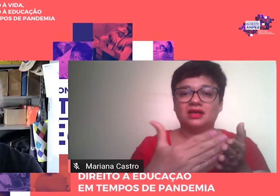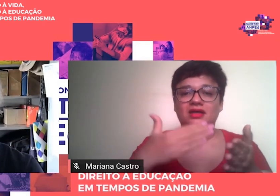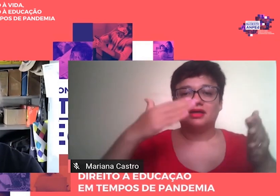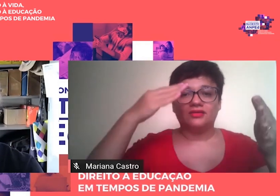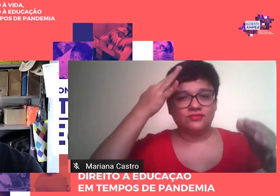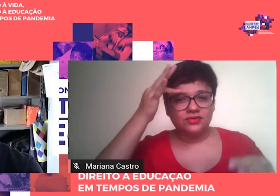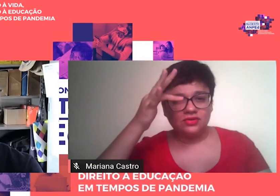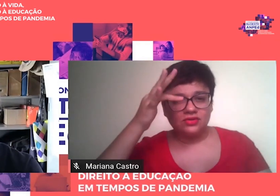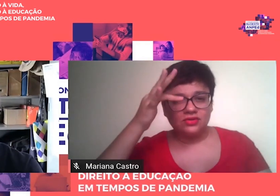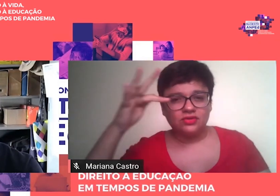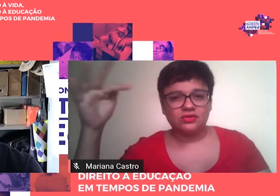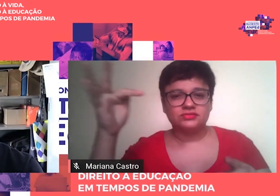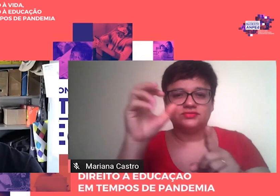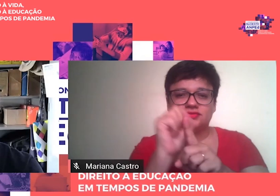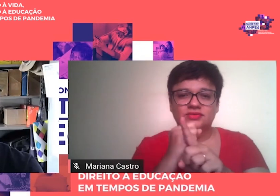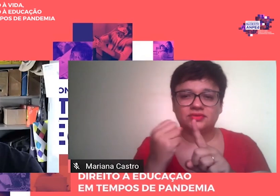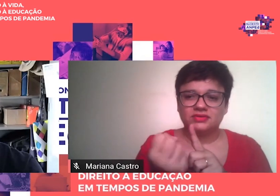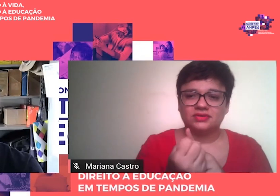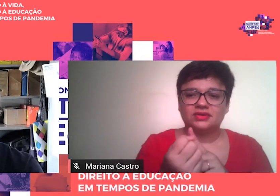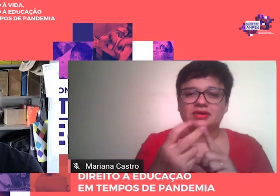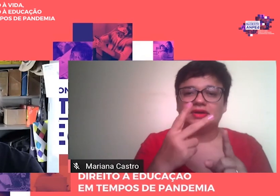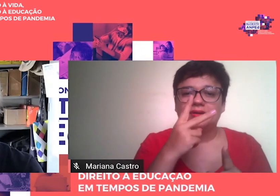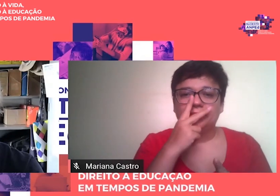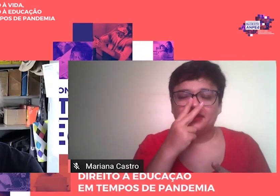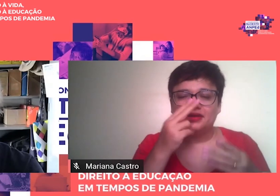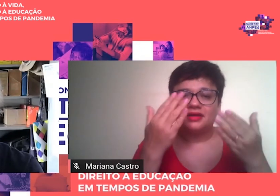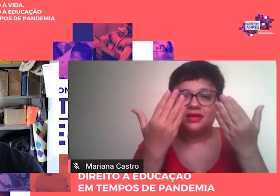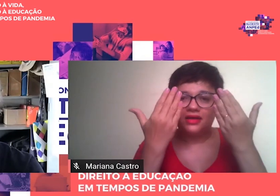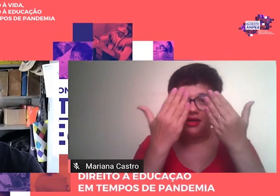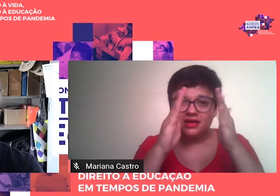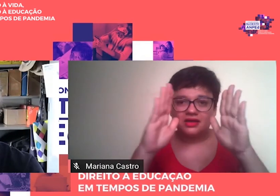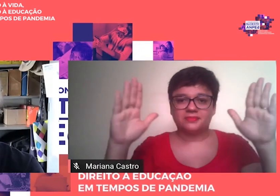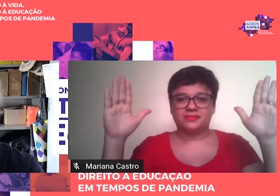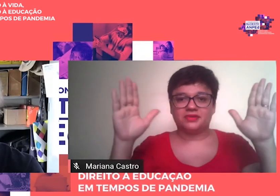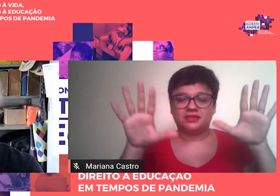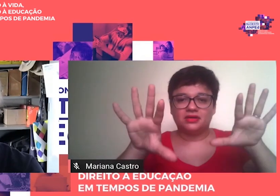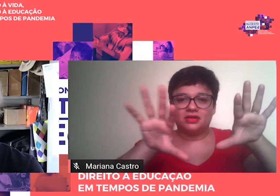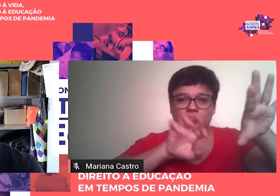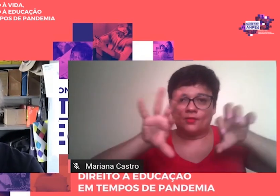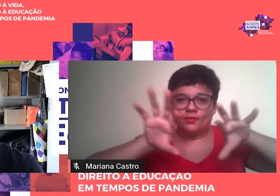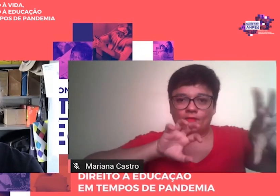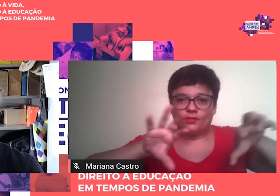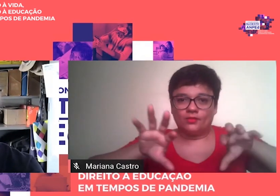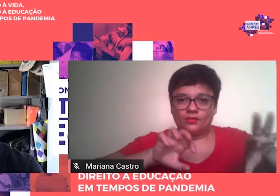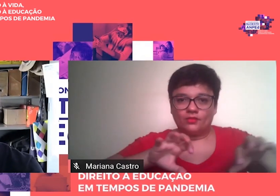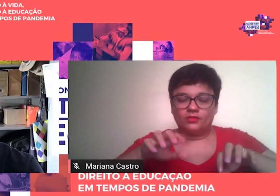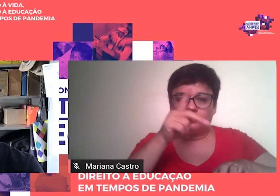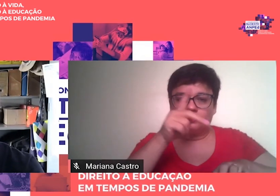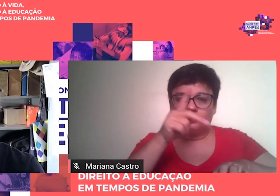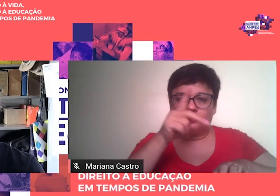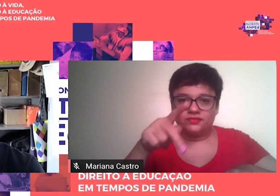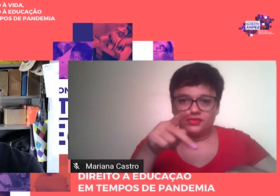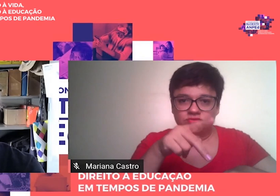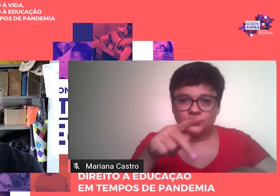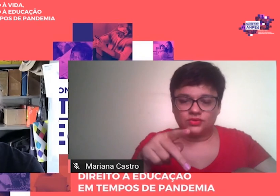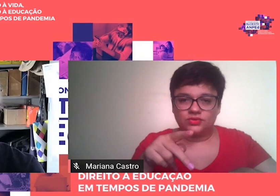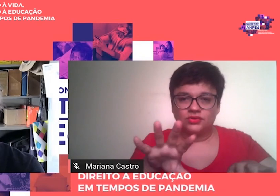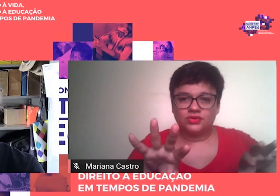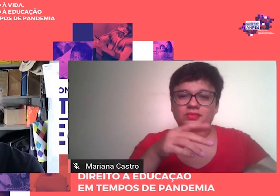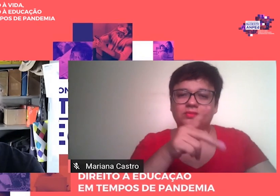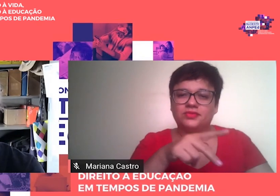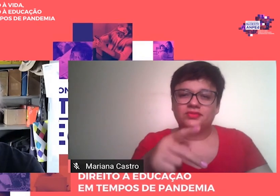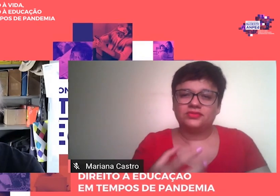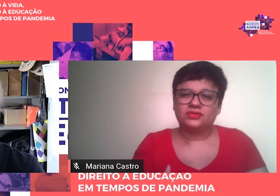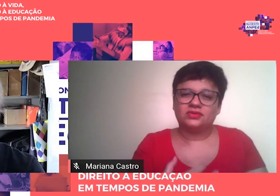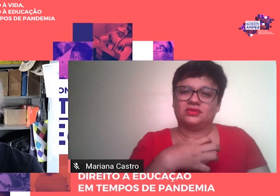sociólogos tivessem sido amplamente assimiladas pelos professores, gerando neles um sentimento